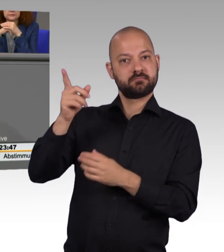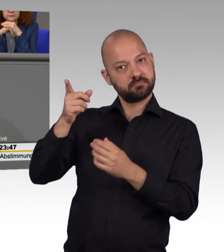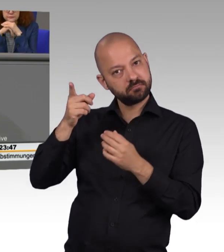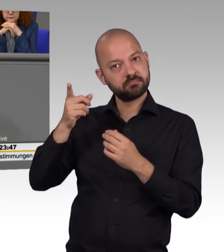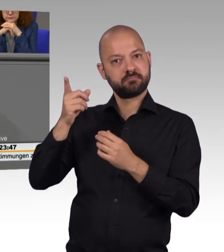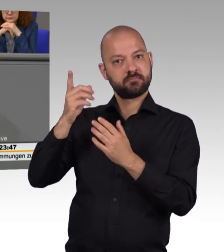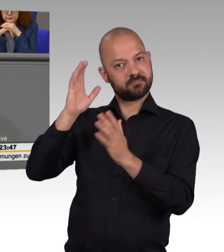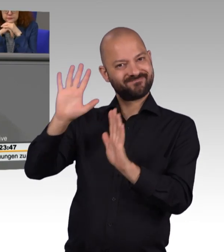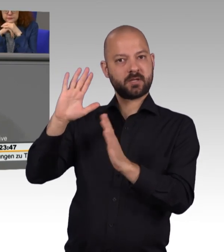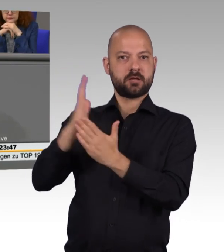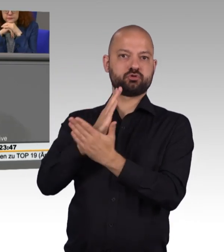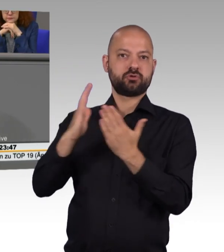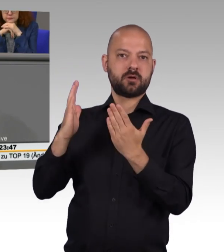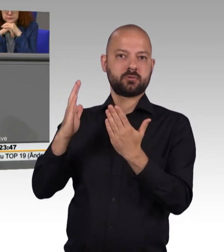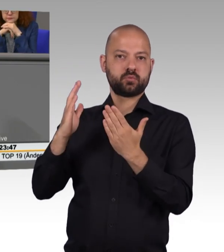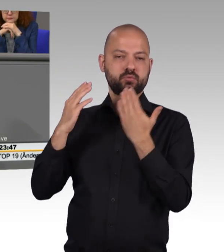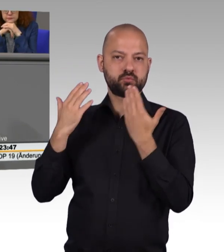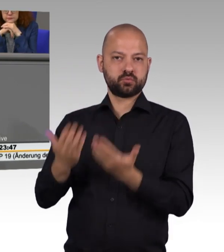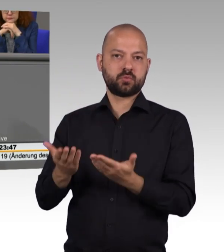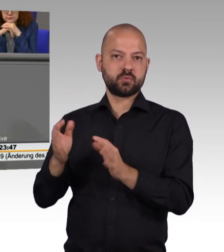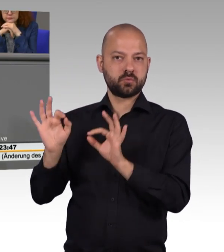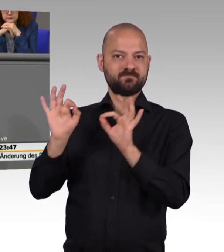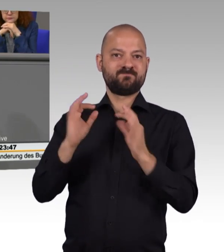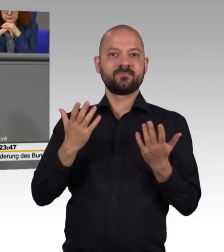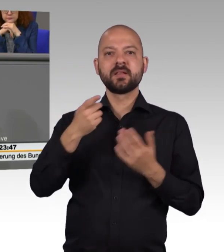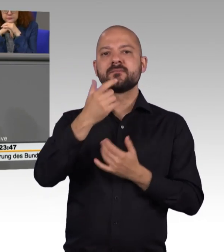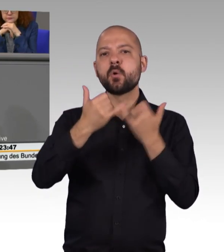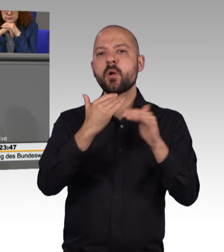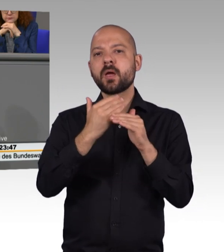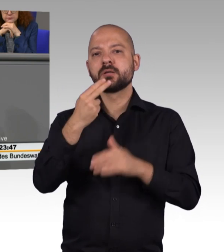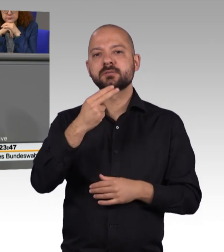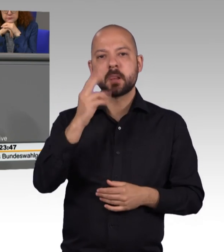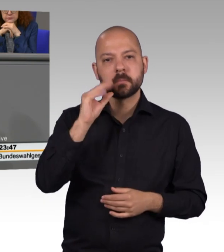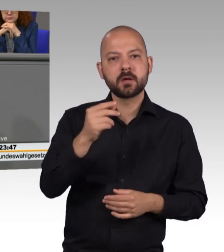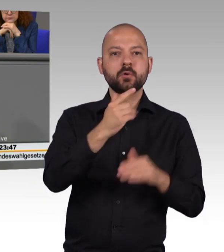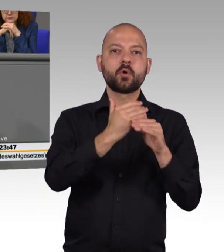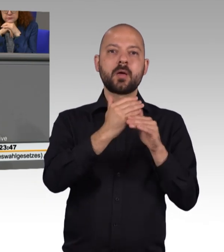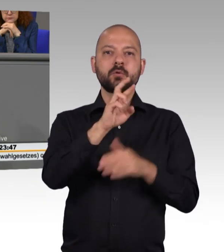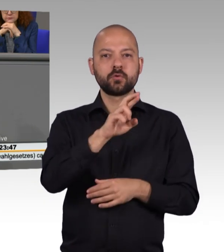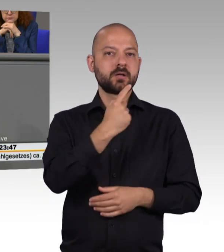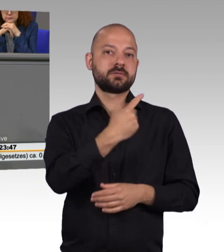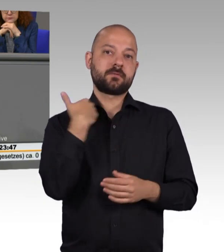die Frau Kollegin Hasselmann, Frau Kollegin Rüffer waren auch dabei, vom Gericht als merkwürdig tituliert worden ist.